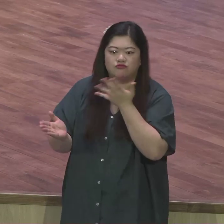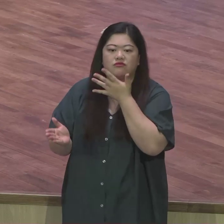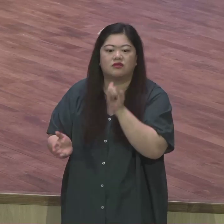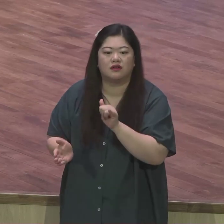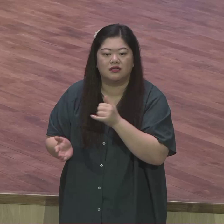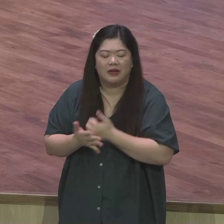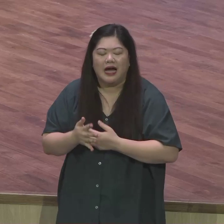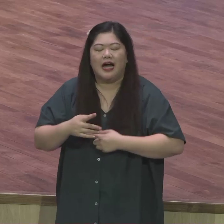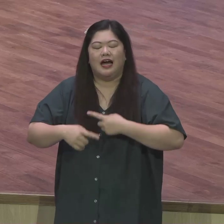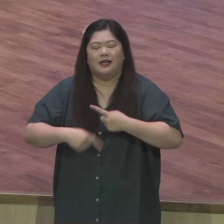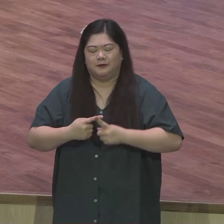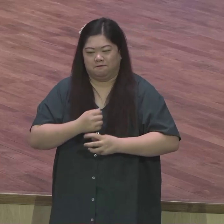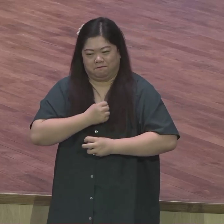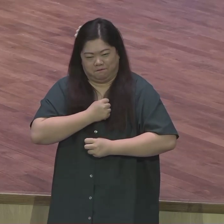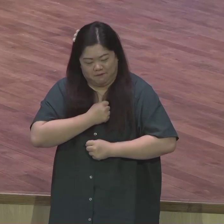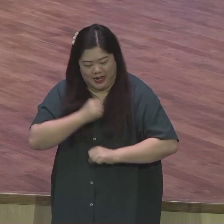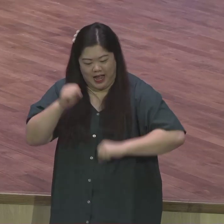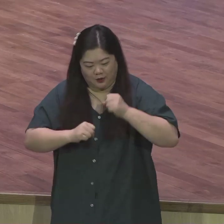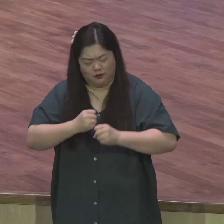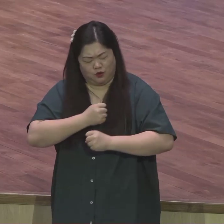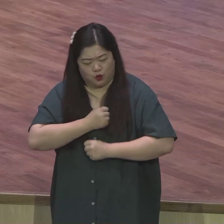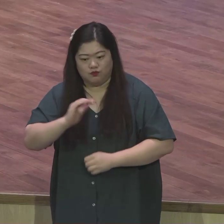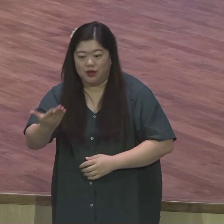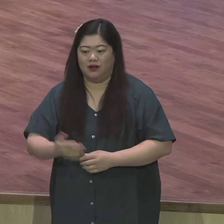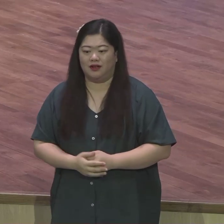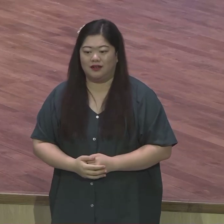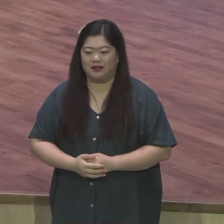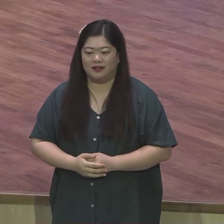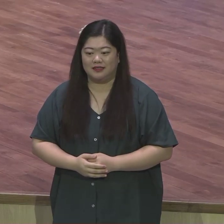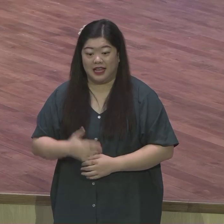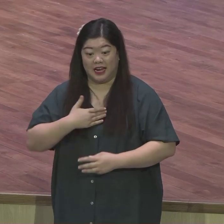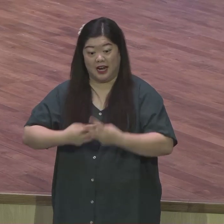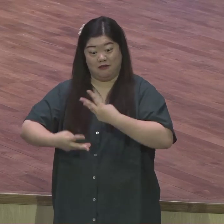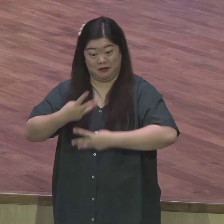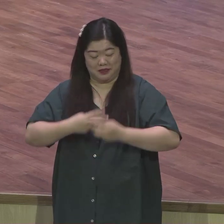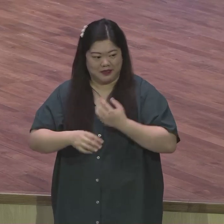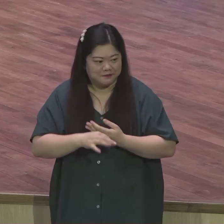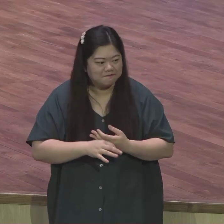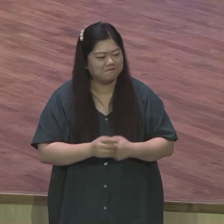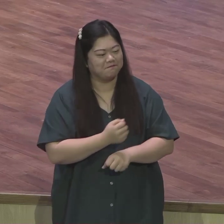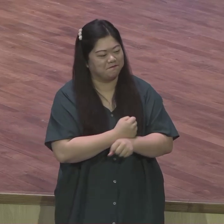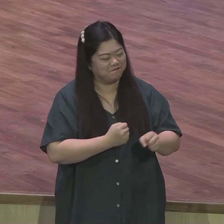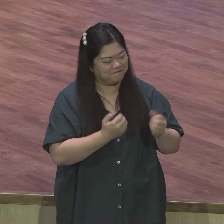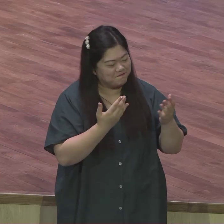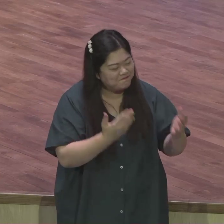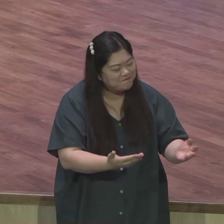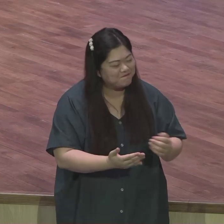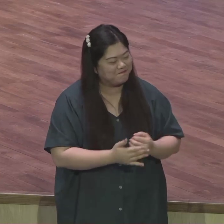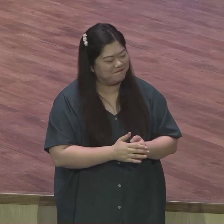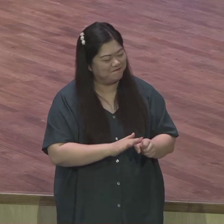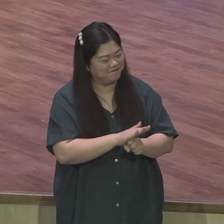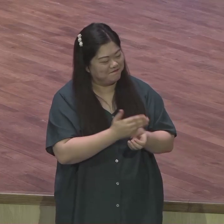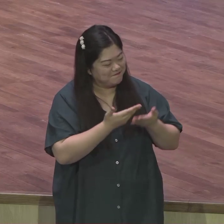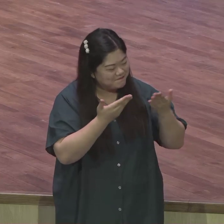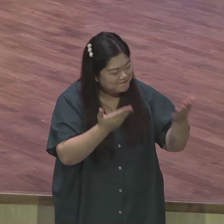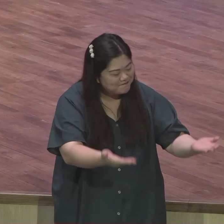달라요 그들을 사랑하고 베풀어주고 용서하고 정말 하나되게 하는 이런 역할들을 하면서 복음을 증거해야 돼요